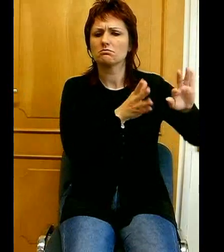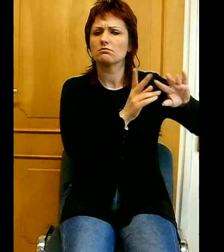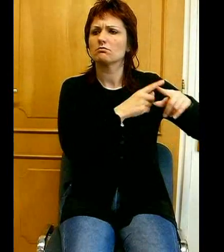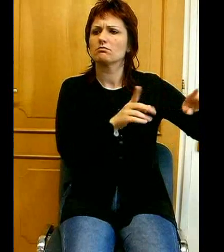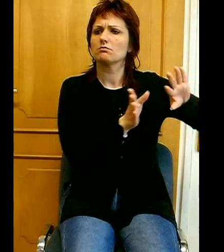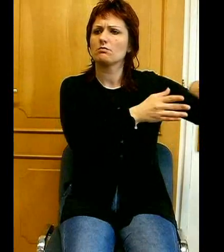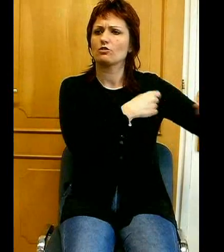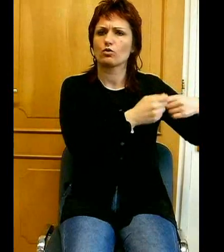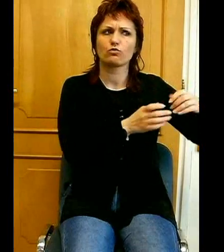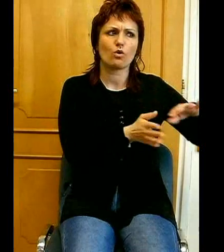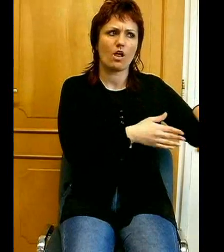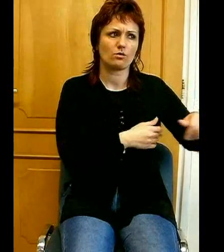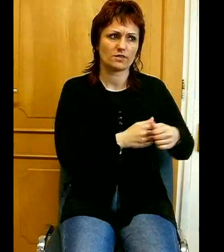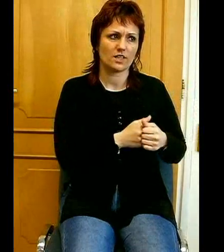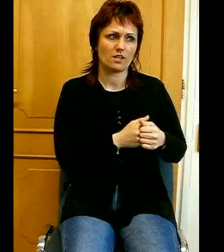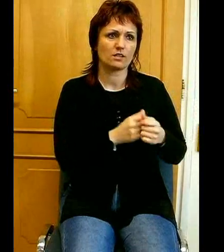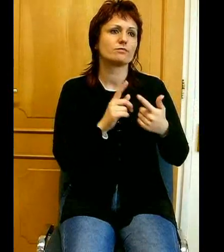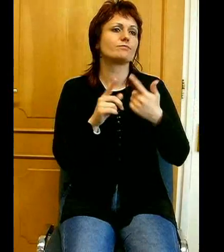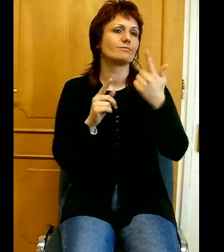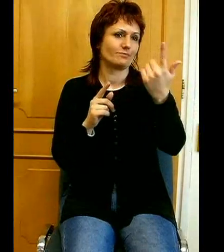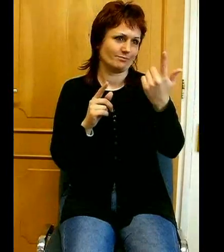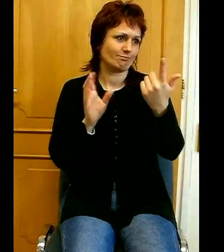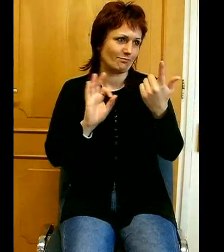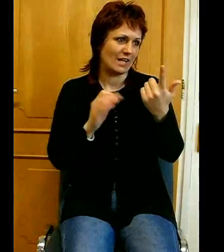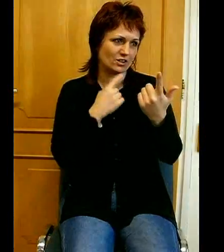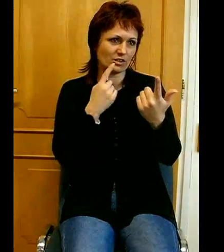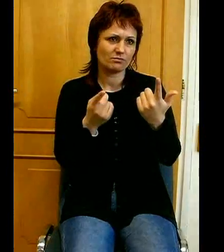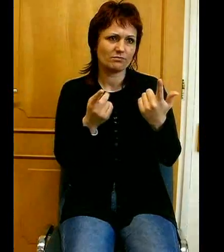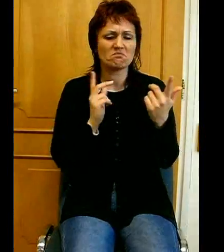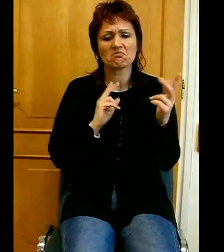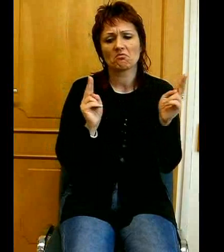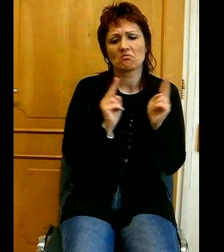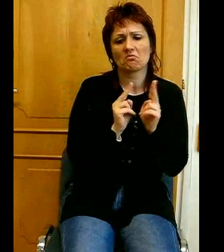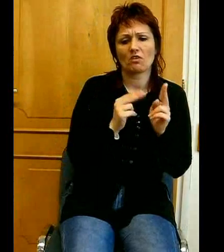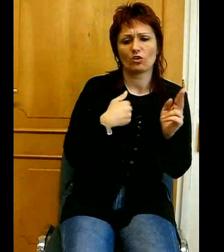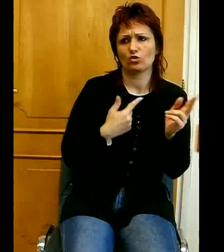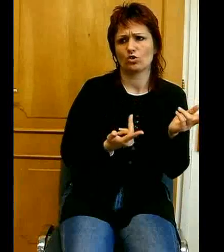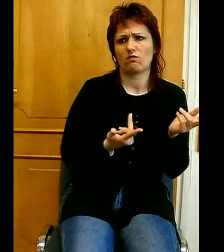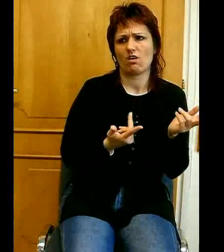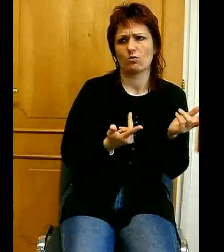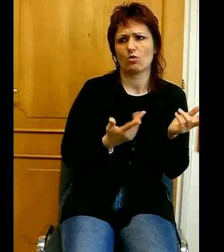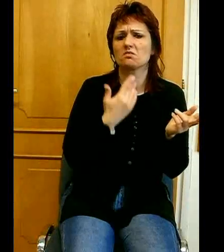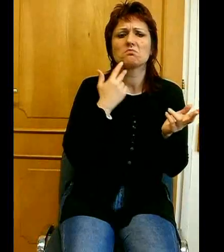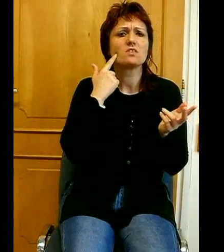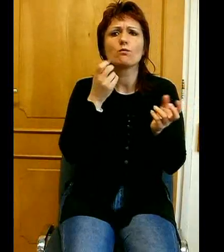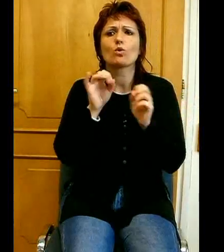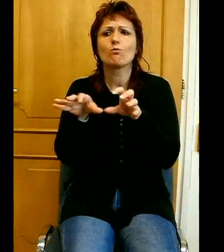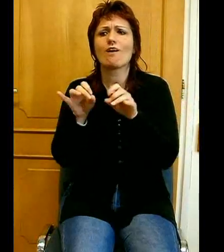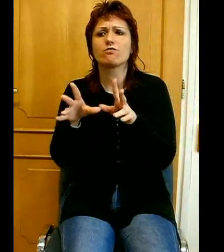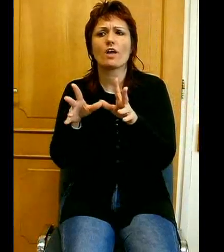jellemző, kicsi vagyok én ahhoz, hogy befolyásoljam ezeket a nagy történelmi folyamatokat, úgysem mi döntjük el, hogy